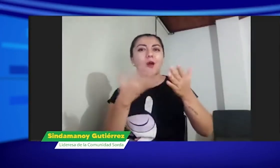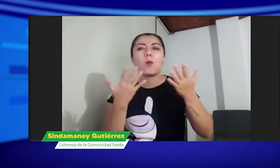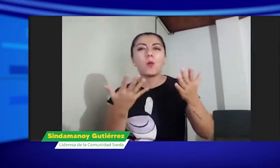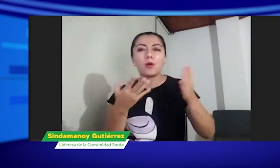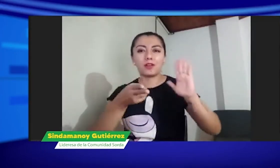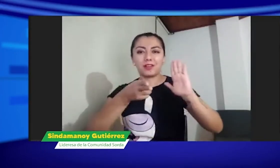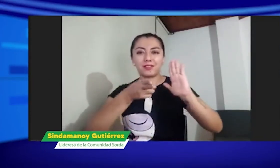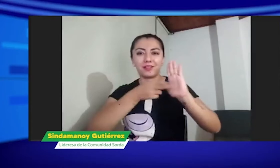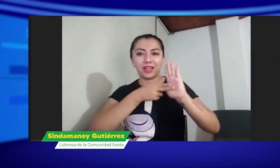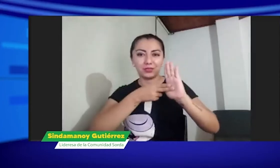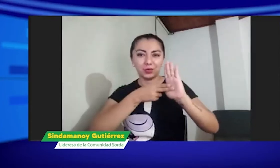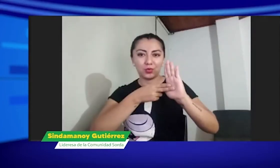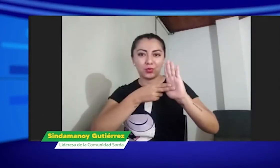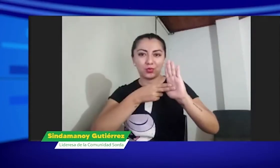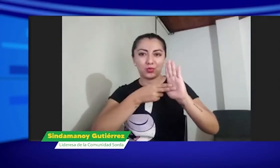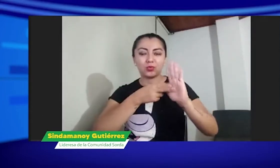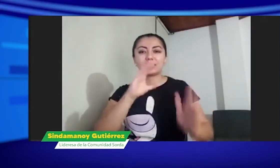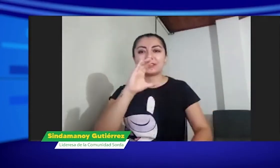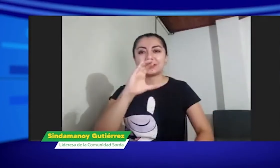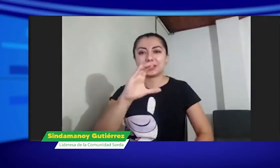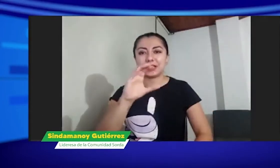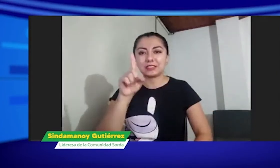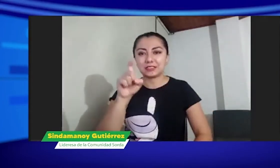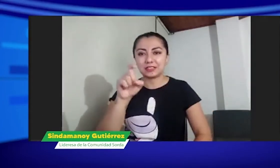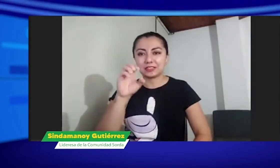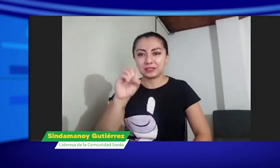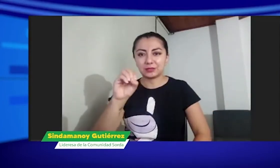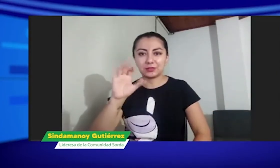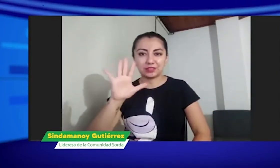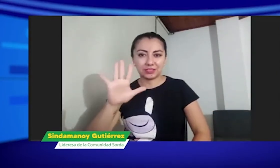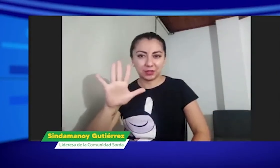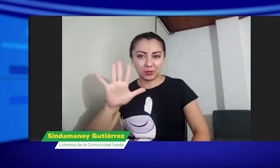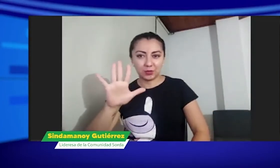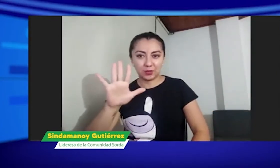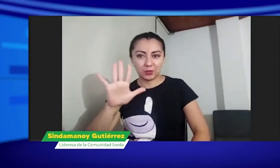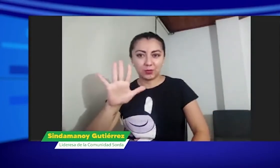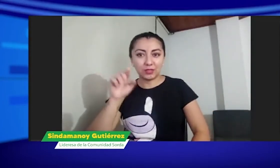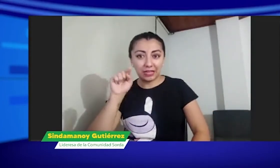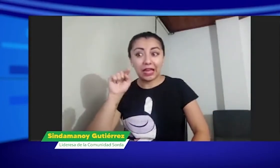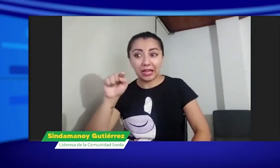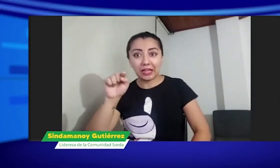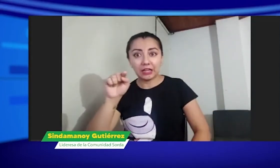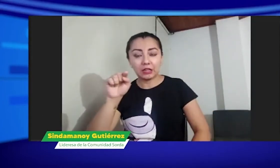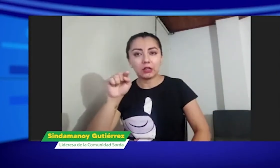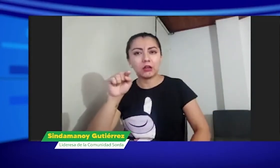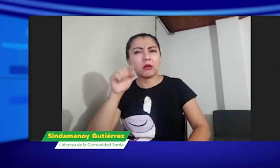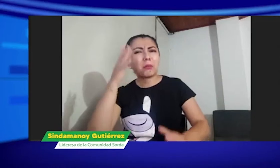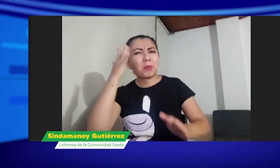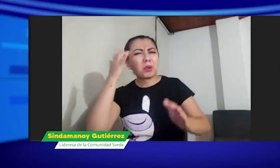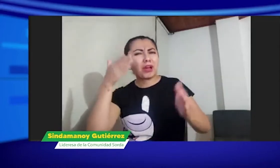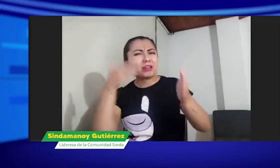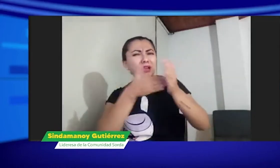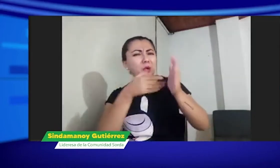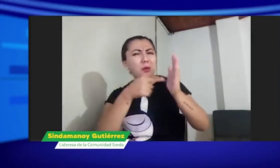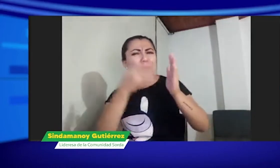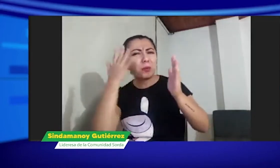señas como tal. También tenemos una sentencia de la corte, que es la 605, la C605,